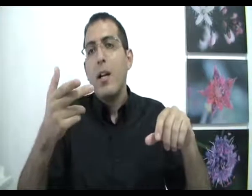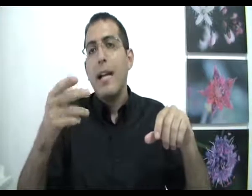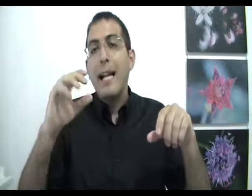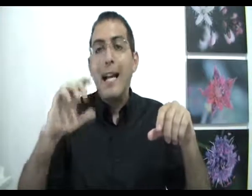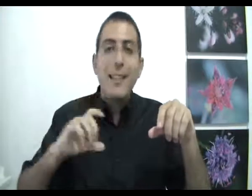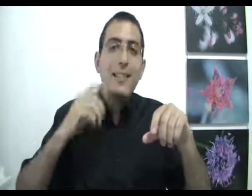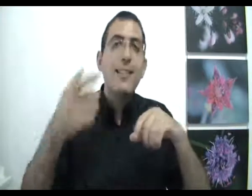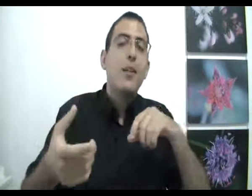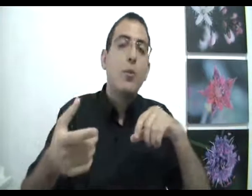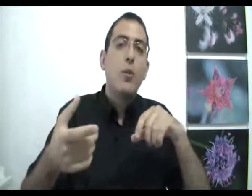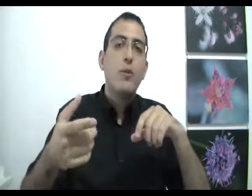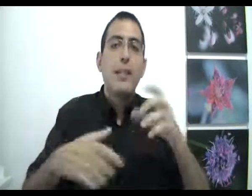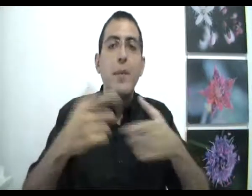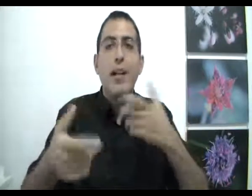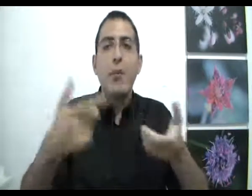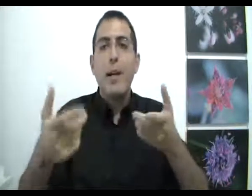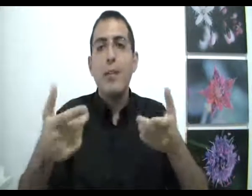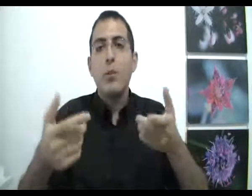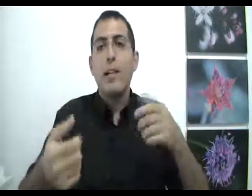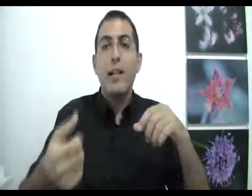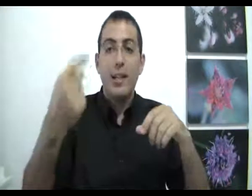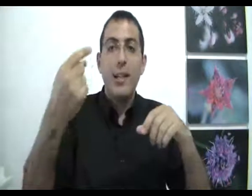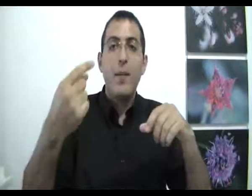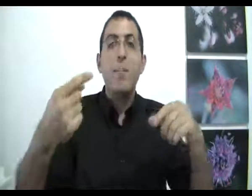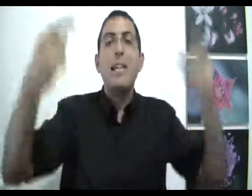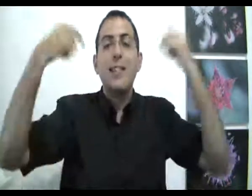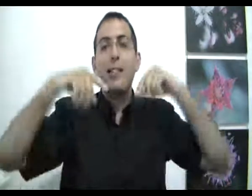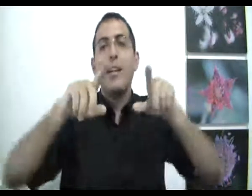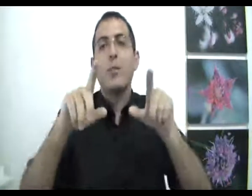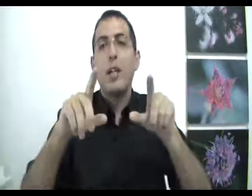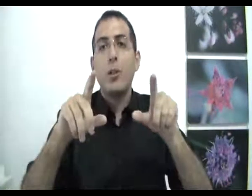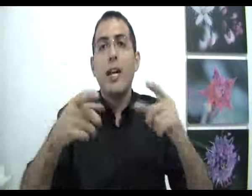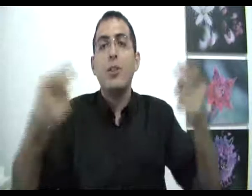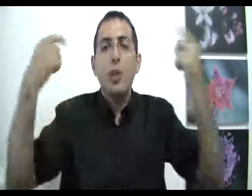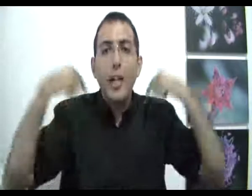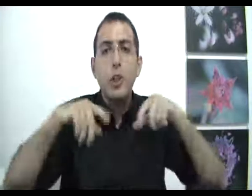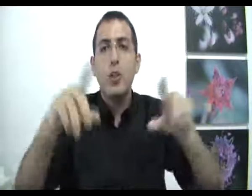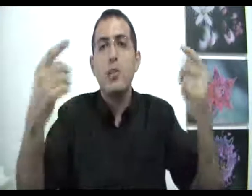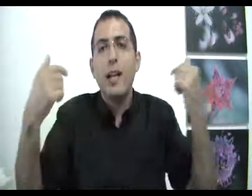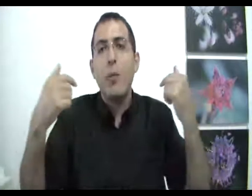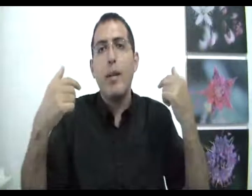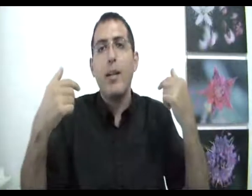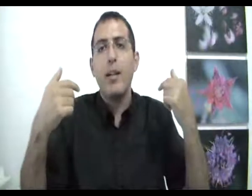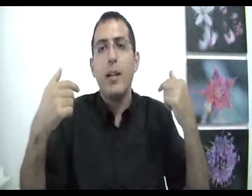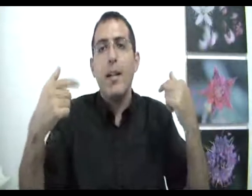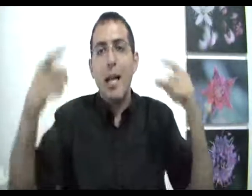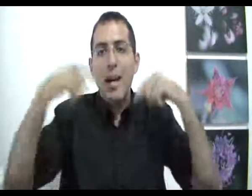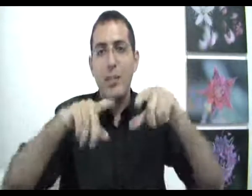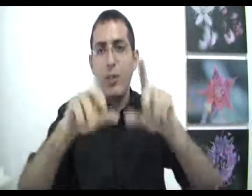אלא אתה עשית אותו זה גם נקרא שבחרת אותו כי מי יצר את הרצון הראשון? הרצון הראשון נוצר ללא בחירה למה הרצון